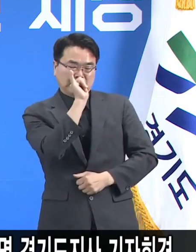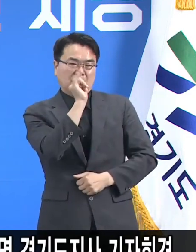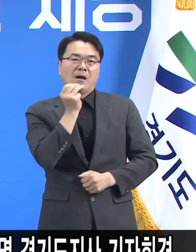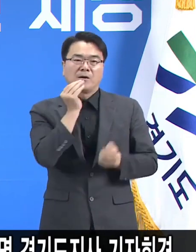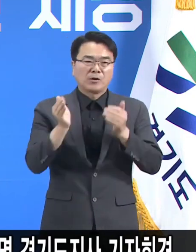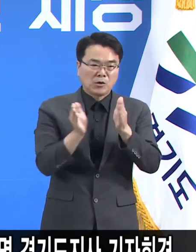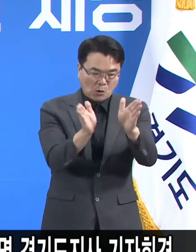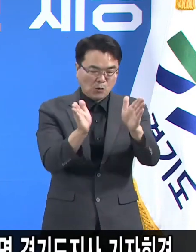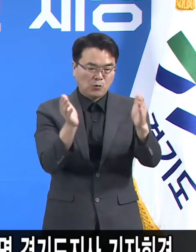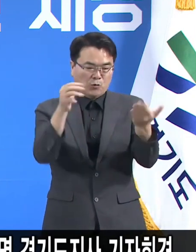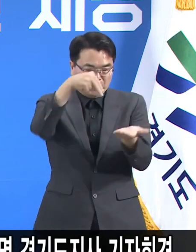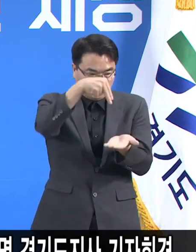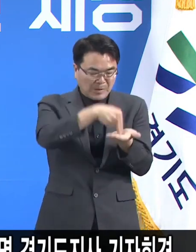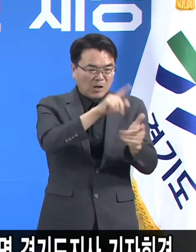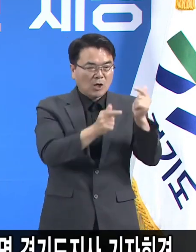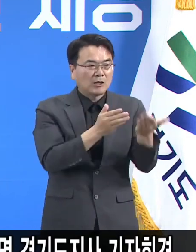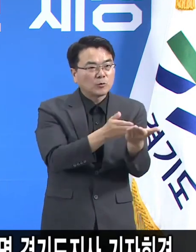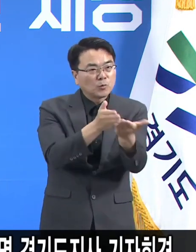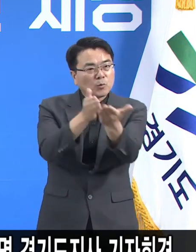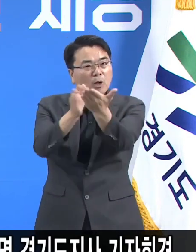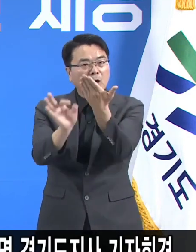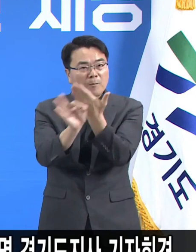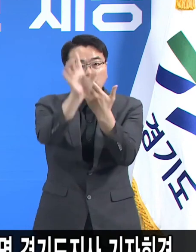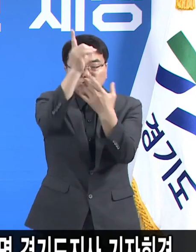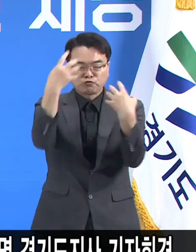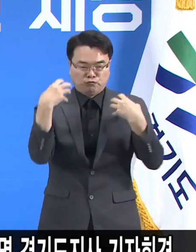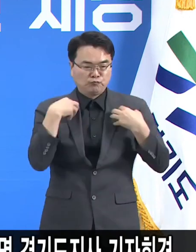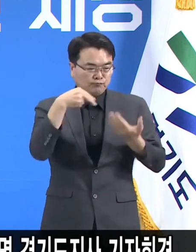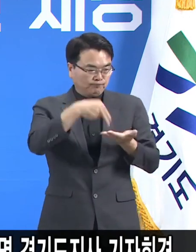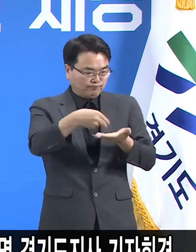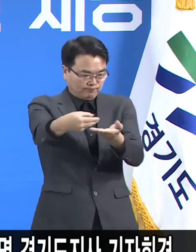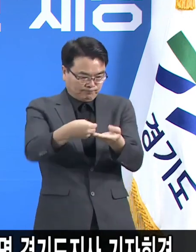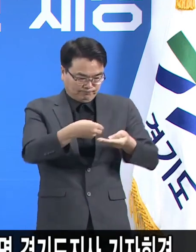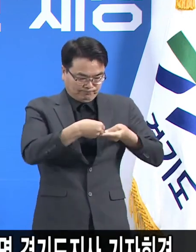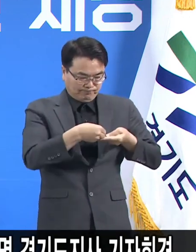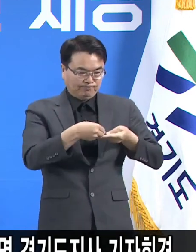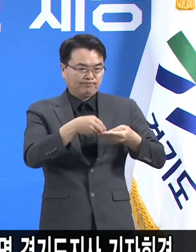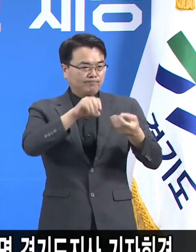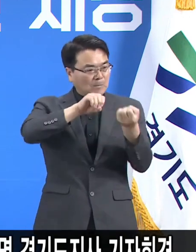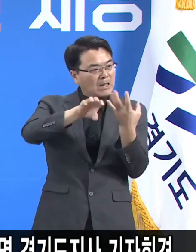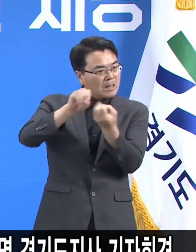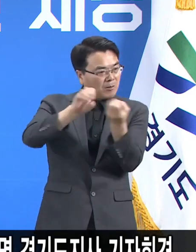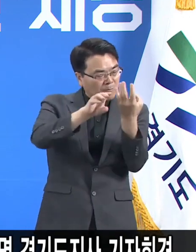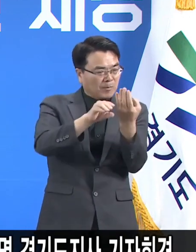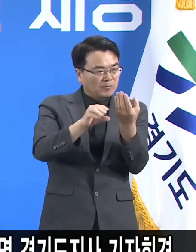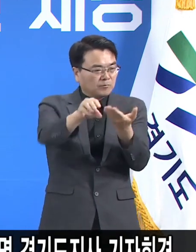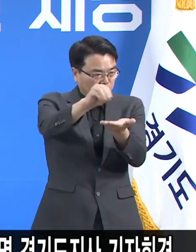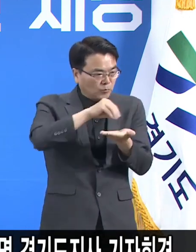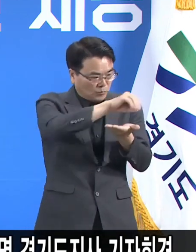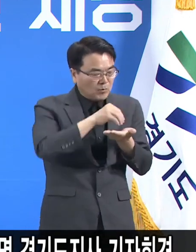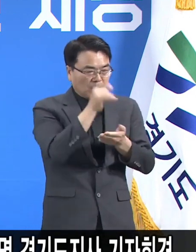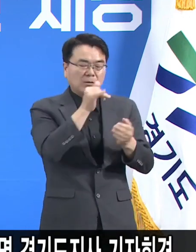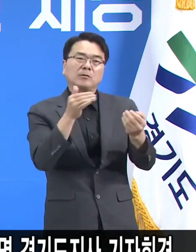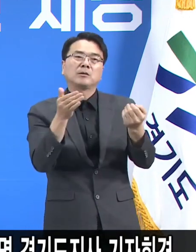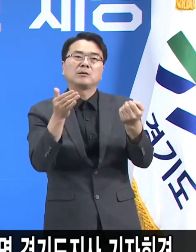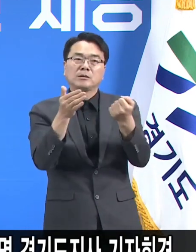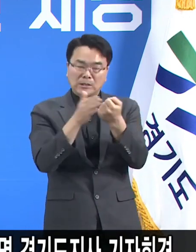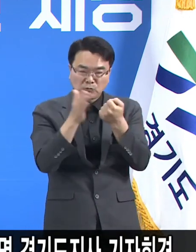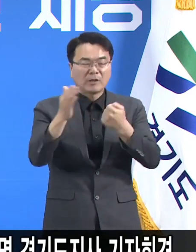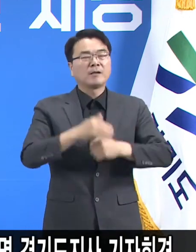우리 경기도가 제안하는 각종 조치들을 중앙정부가 매우 신속하게 합리적으로 받아들여지고 계시기 때문에